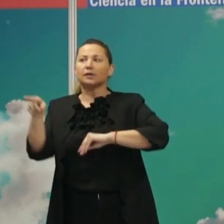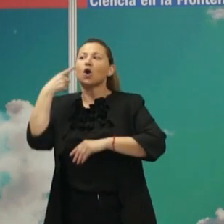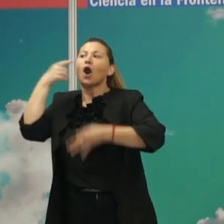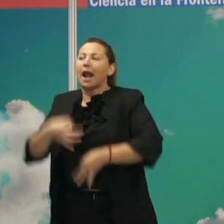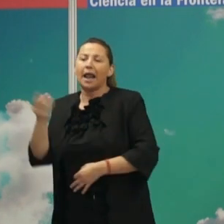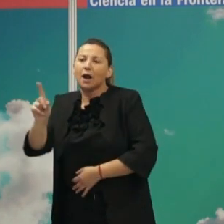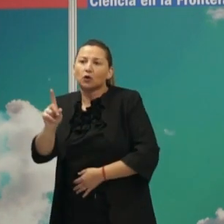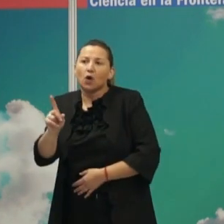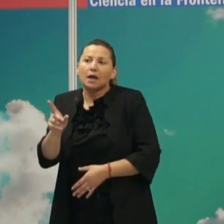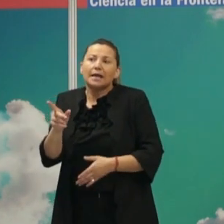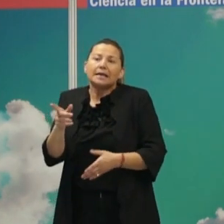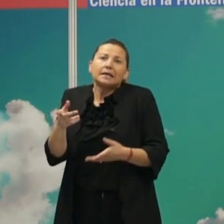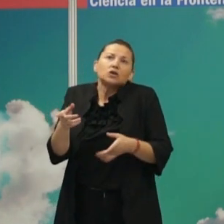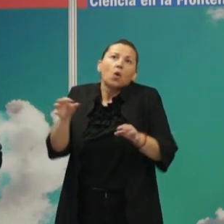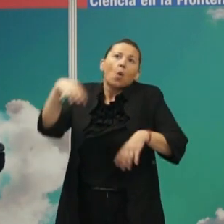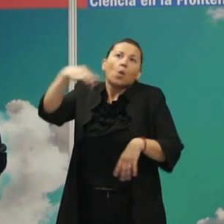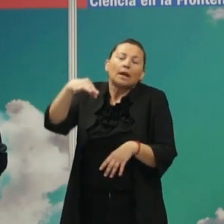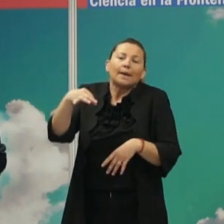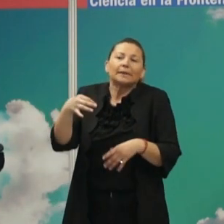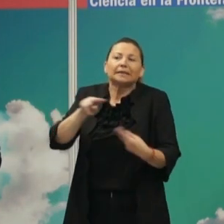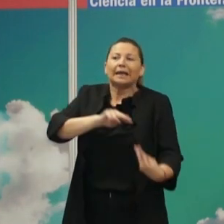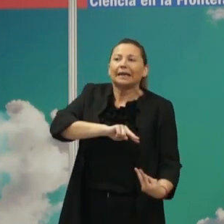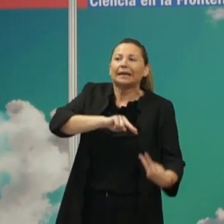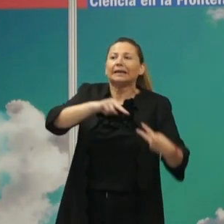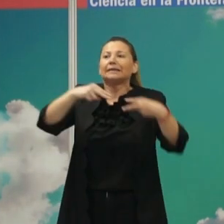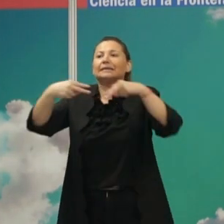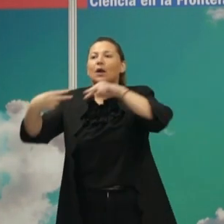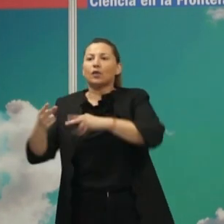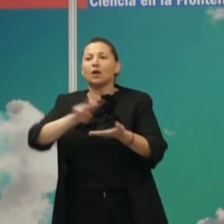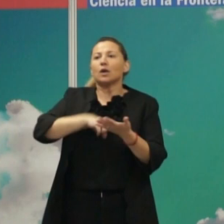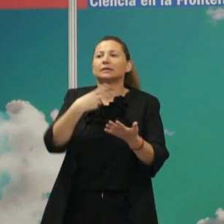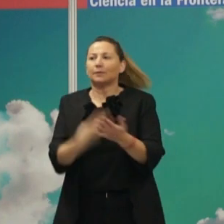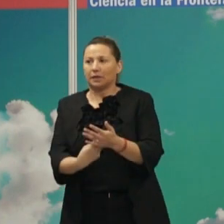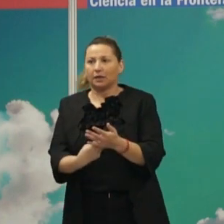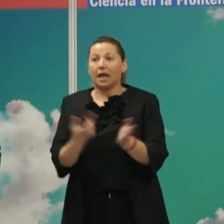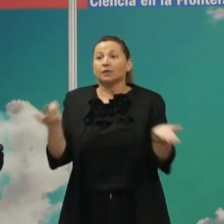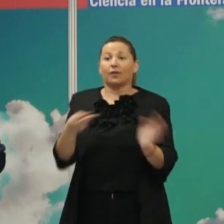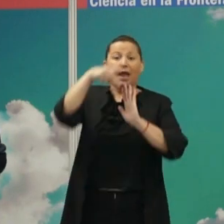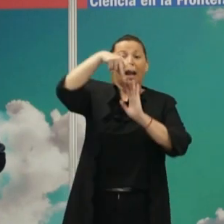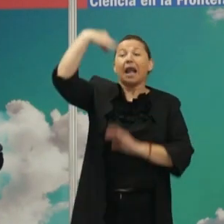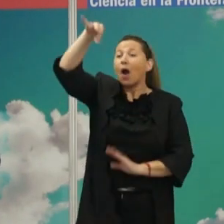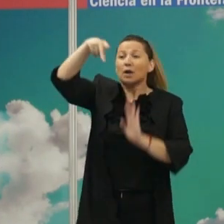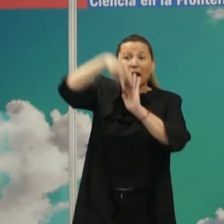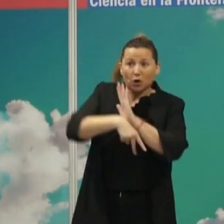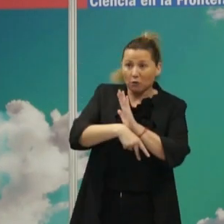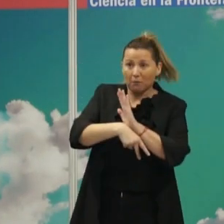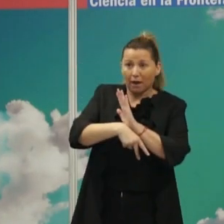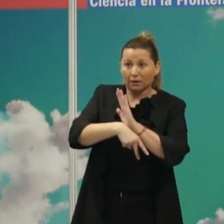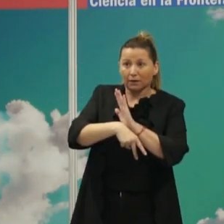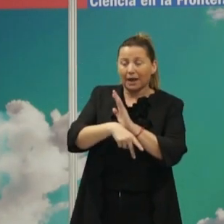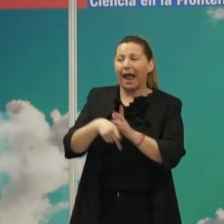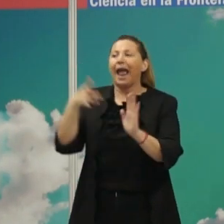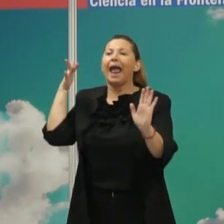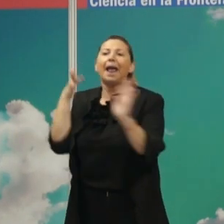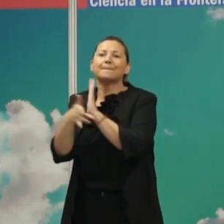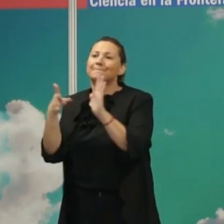sino solamente un aspecto que es el que tú quieres interpretar. Por tanto, la norma es que no hay normas. La única norma es saber luego explicar lo